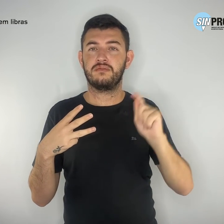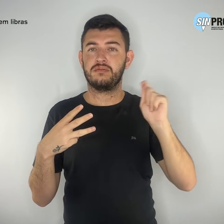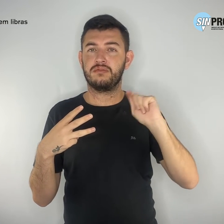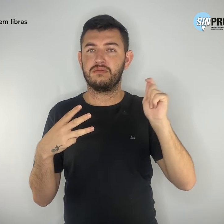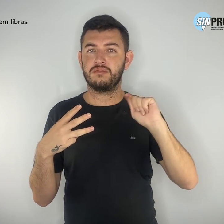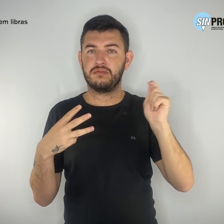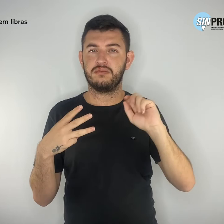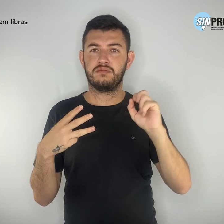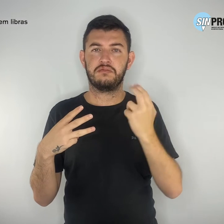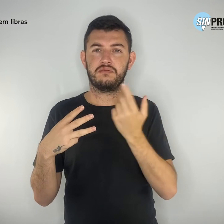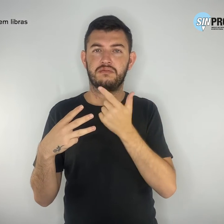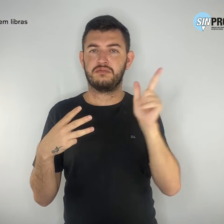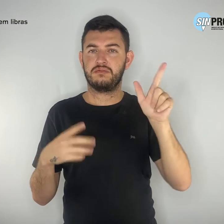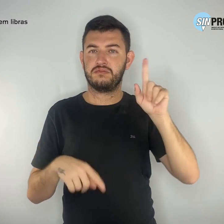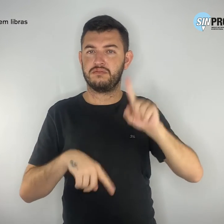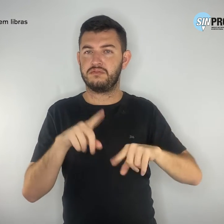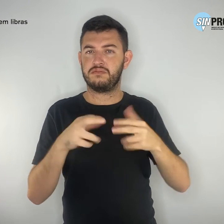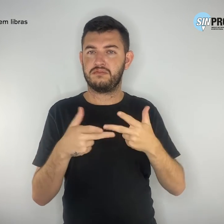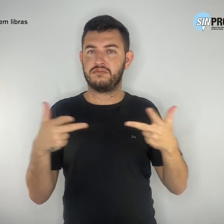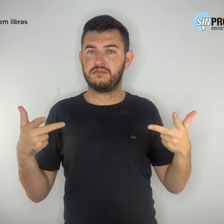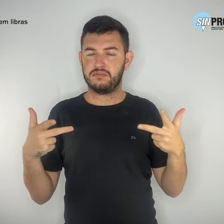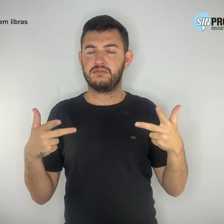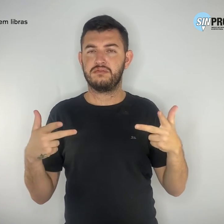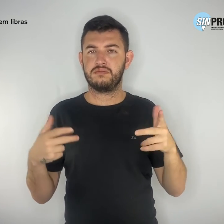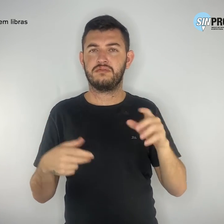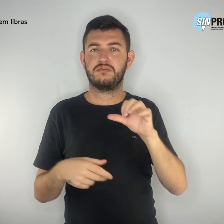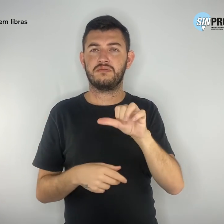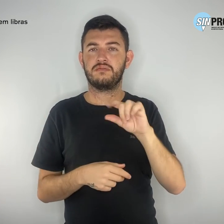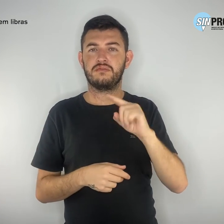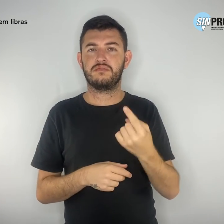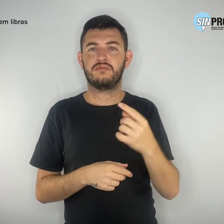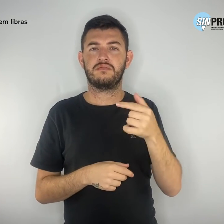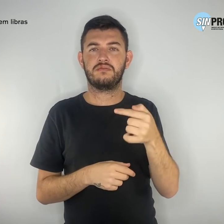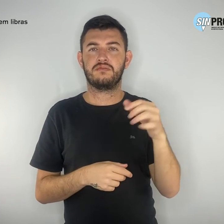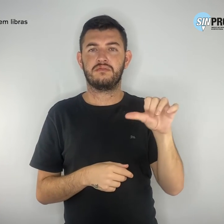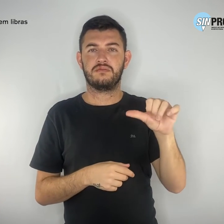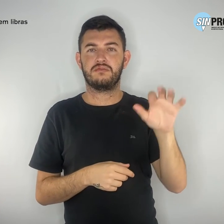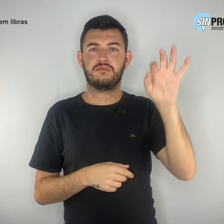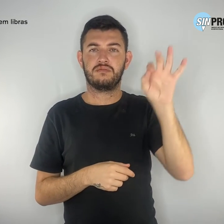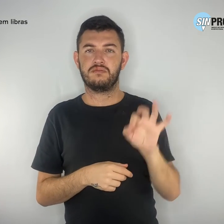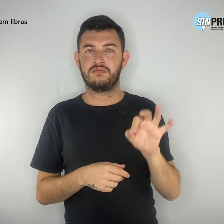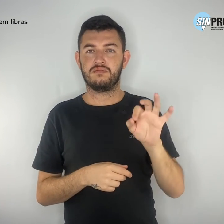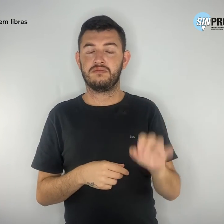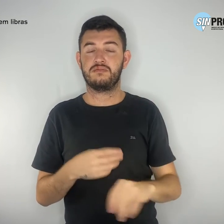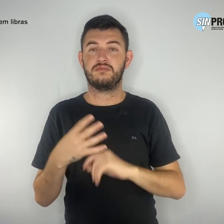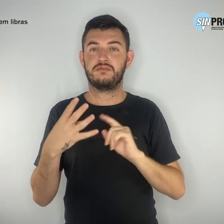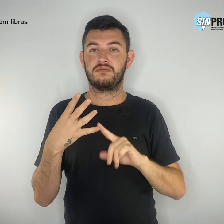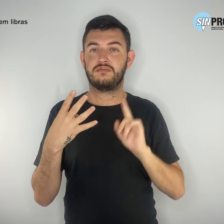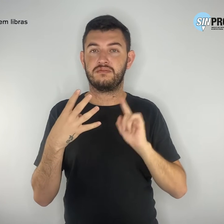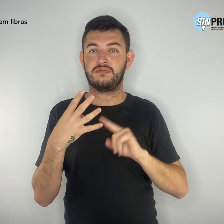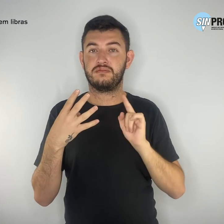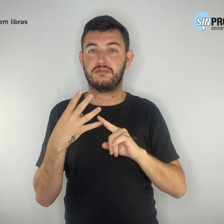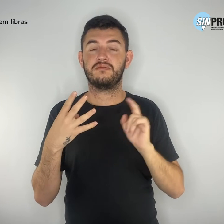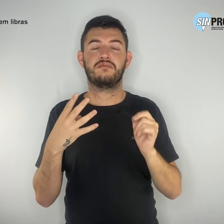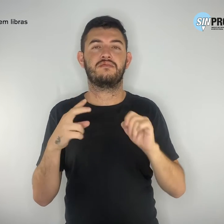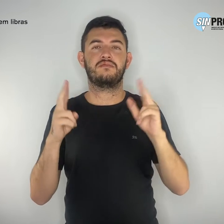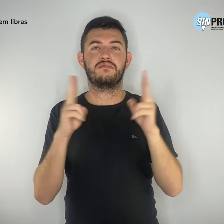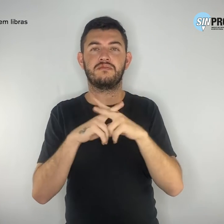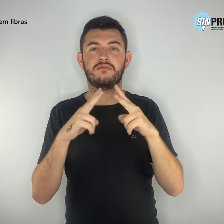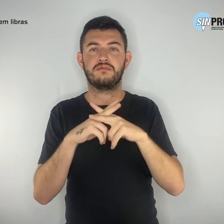9,79%, lesão corporal 7,66%